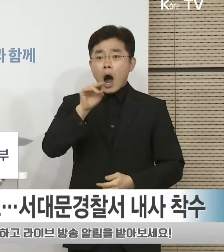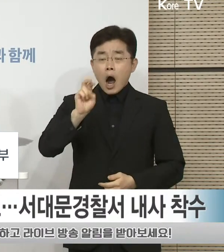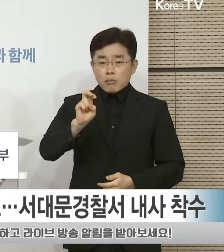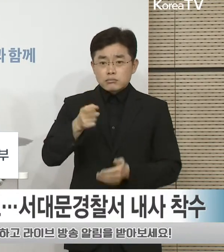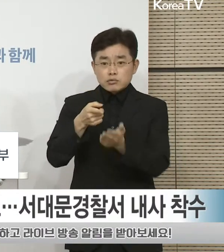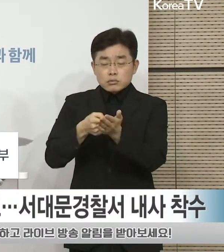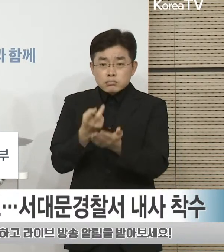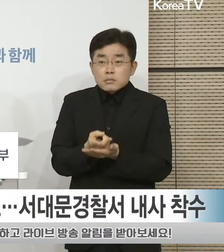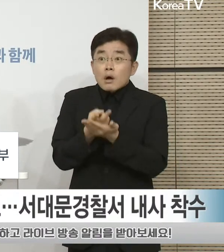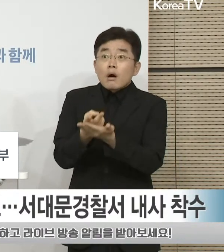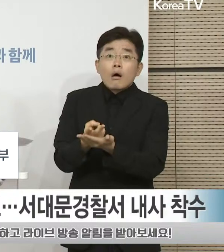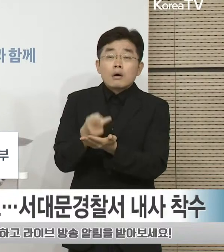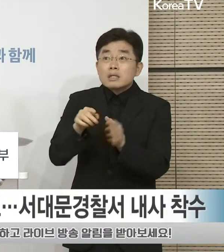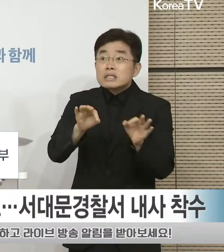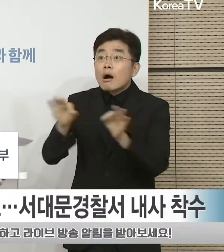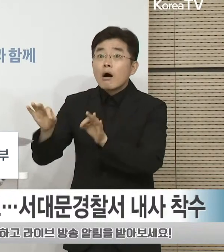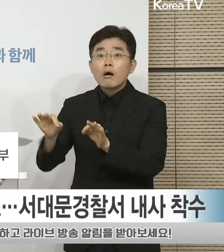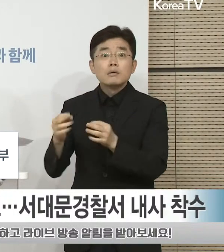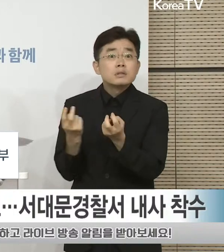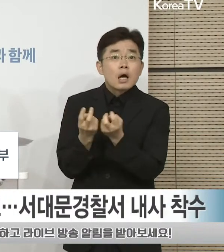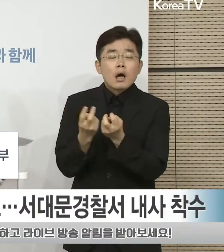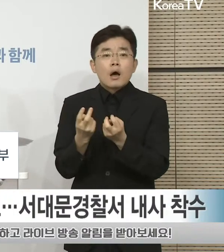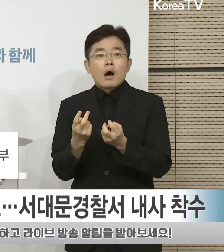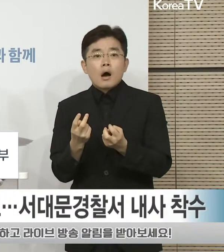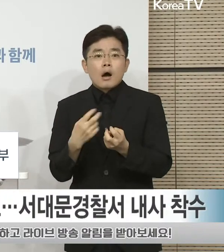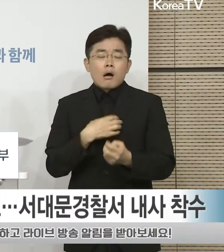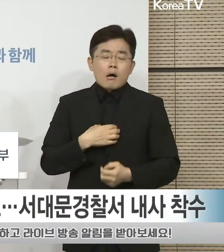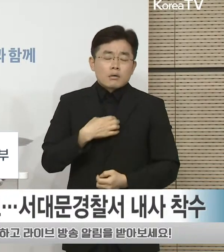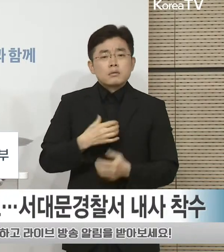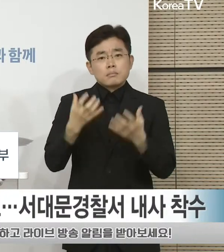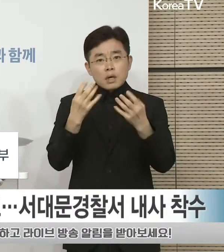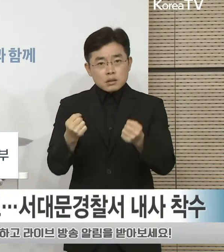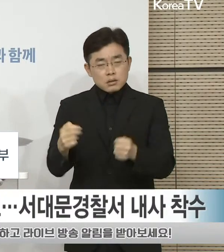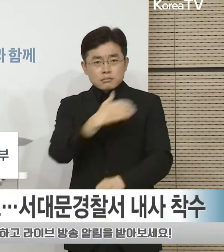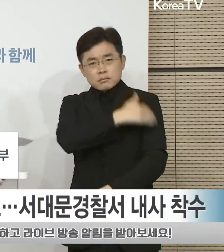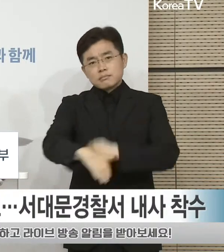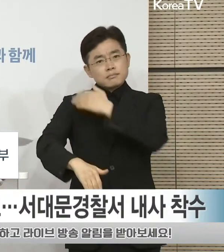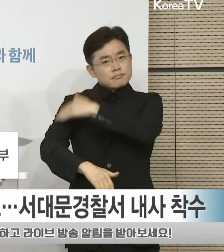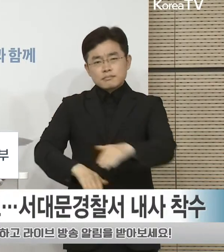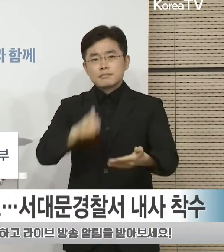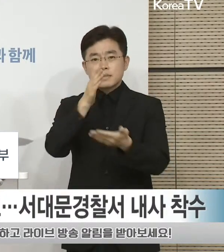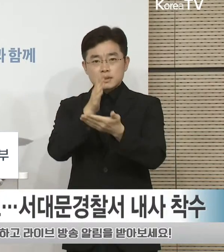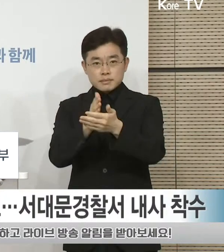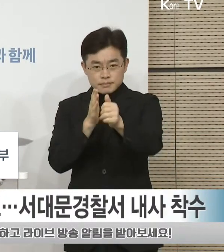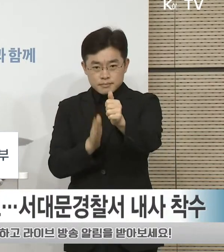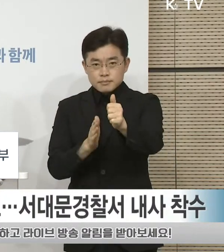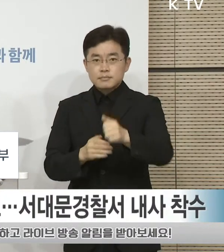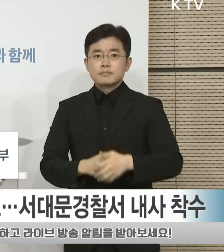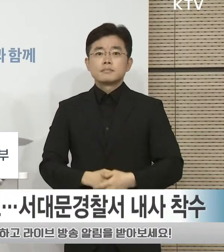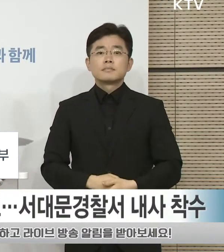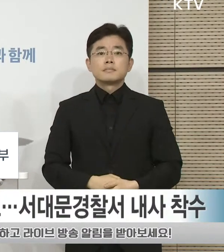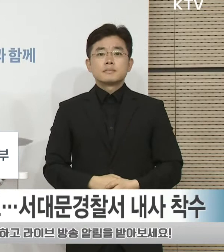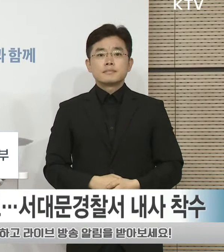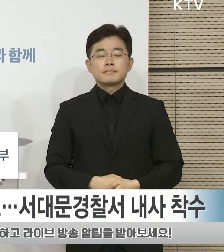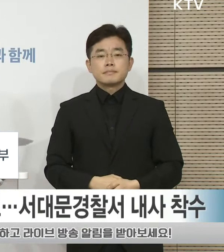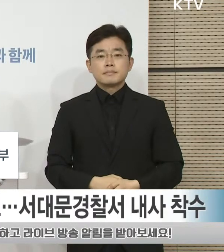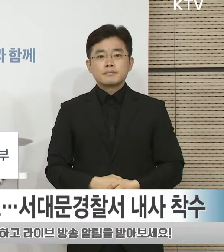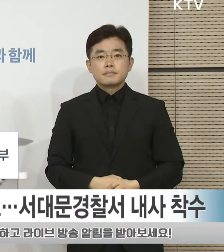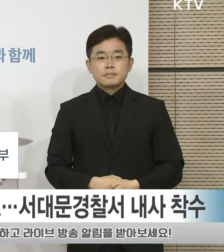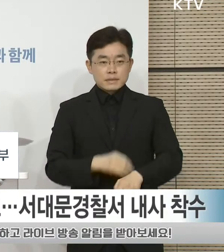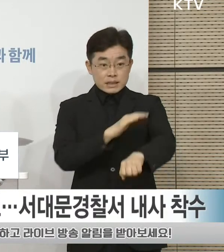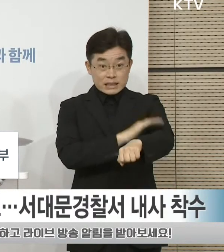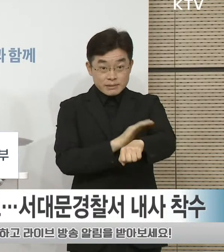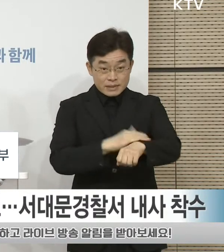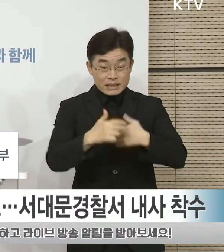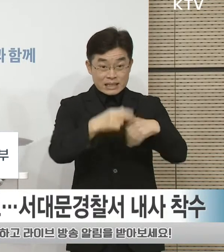연기되어 애를 태우는 암환자 등의 목소리를 예면하지 않기를 바랍니다. 전공의 등